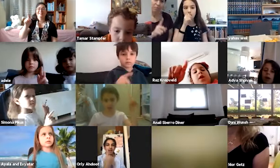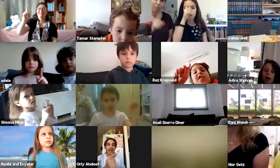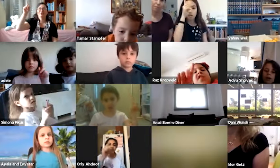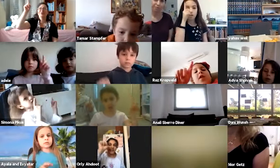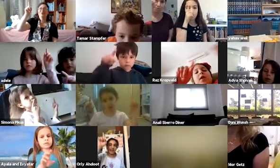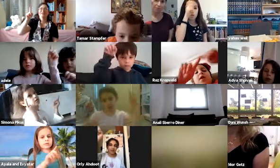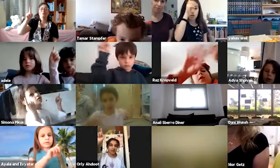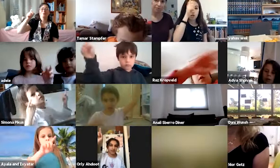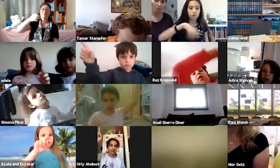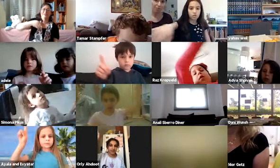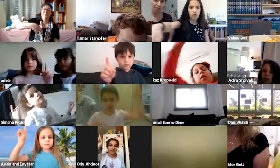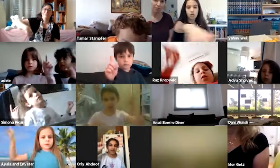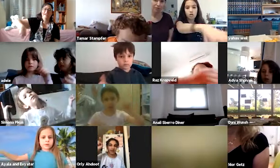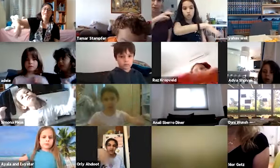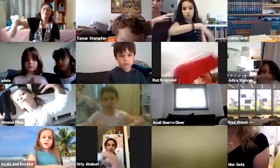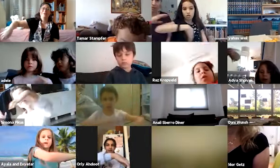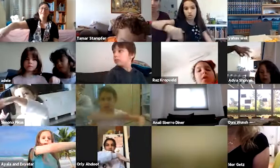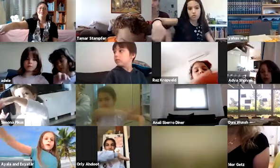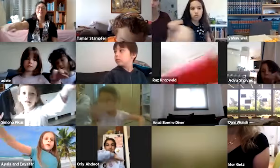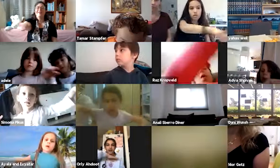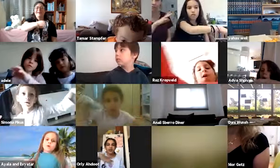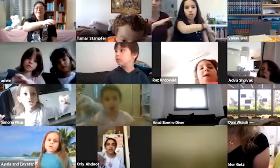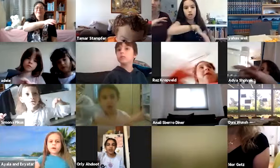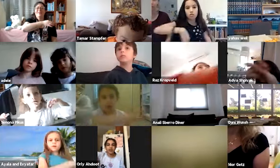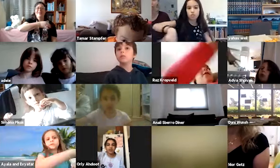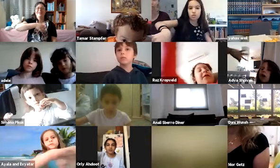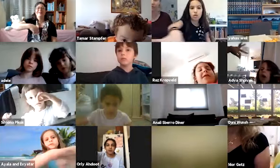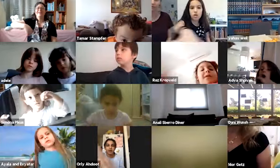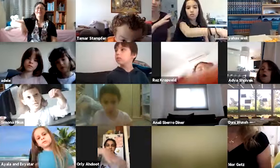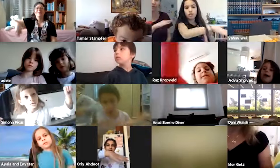אלוהנו, אלוהנו, אלוהנו, אלוהנו.